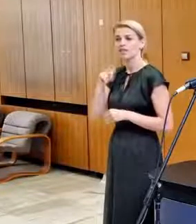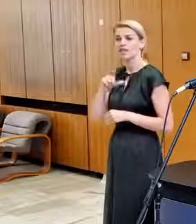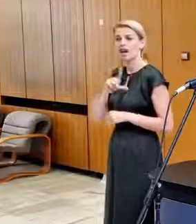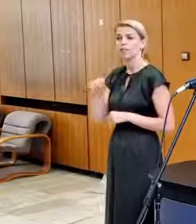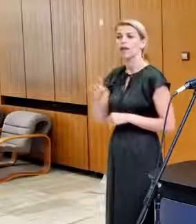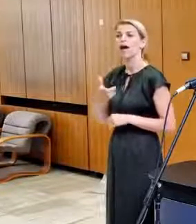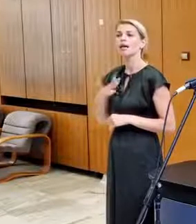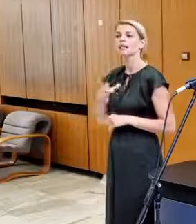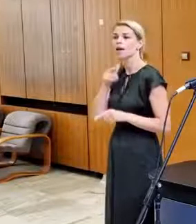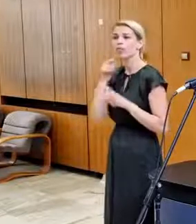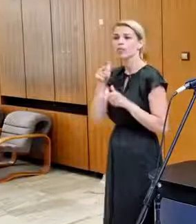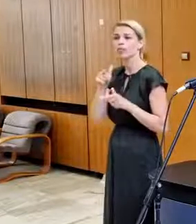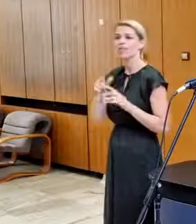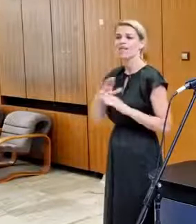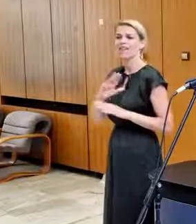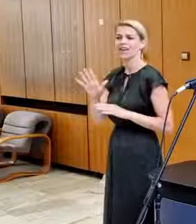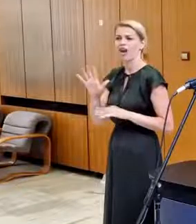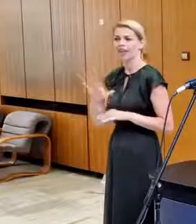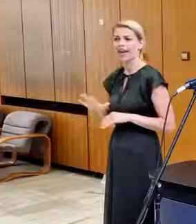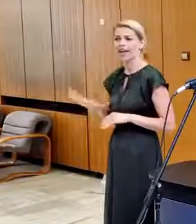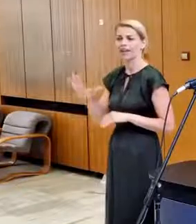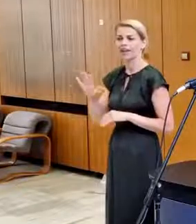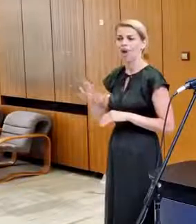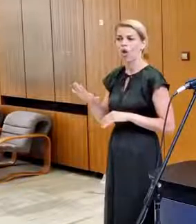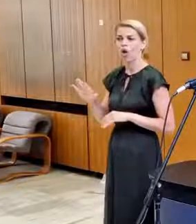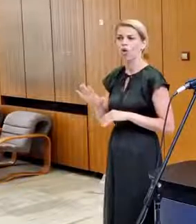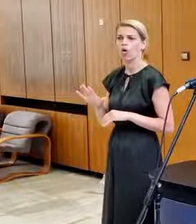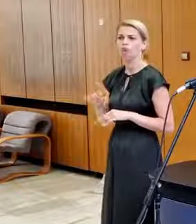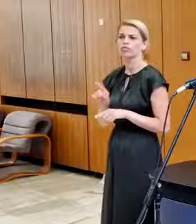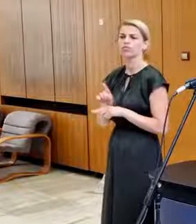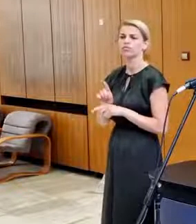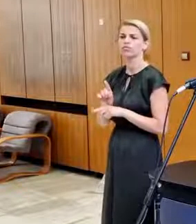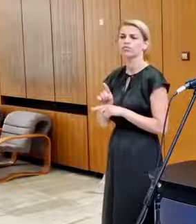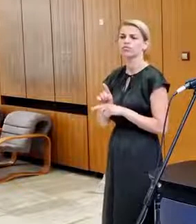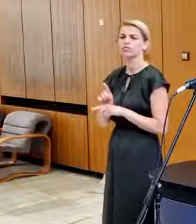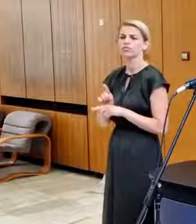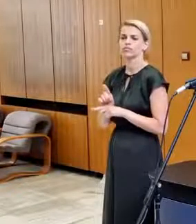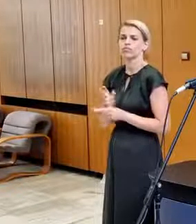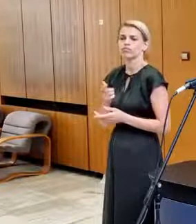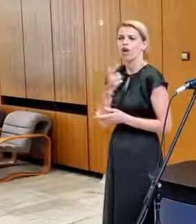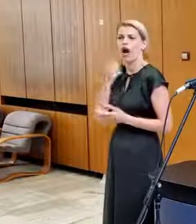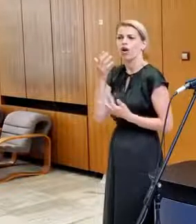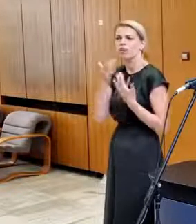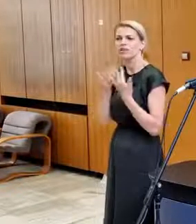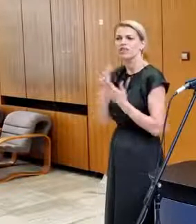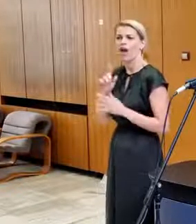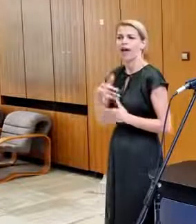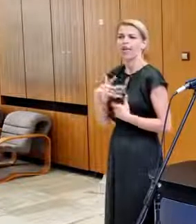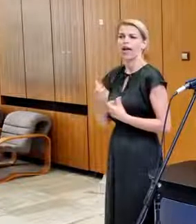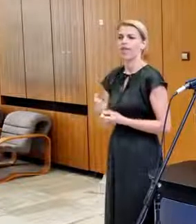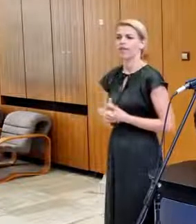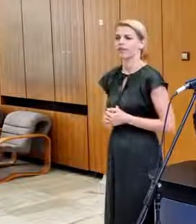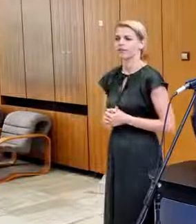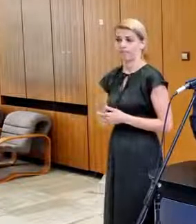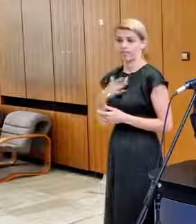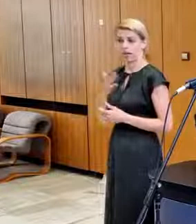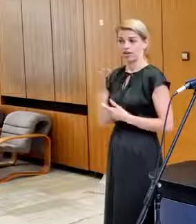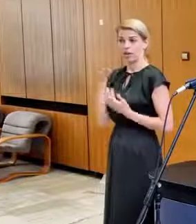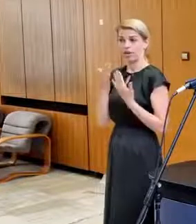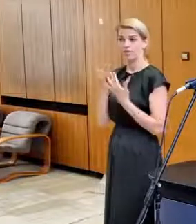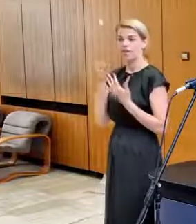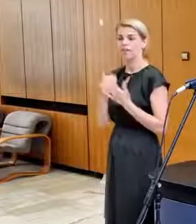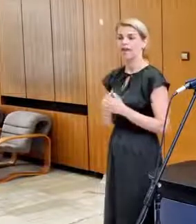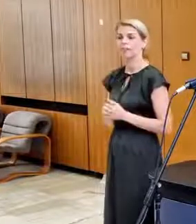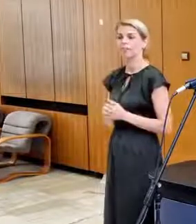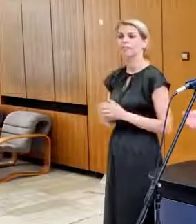východné krídlo, aby toto bolo trvalejšie. Vlastne z akou konkrétnou predstavou ideme, alebo s akým návrhom? Naša predstava je, aby sme